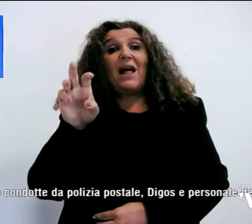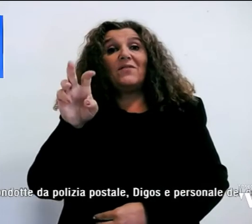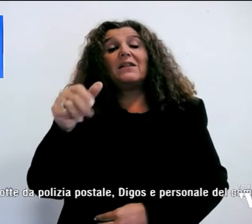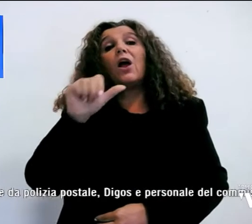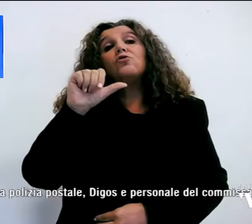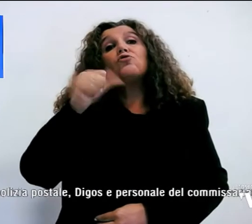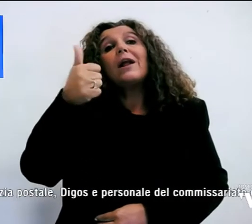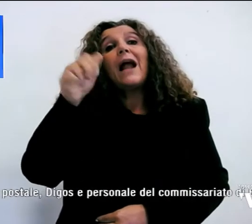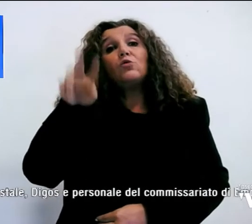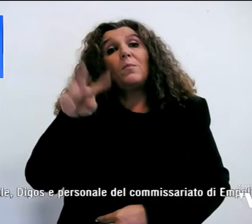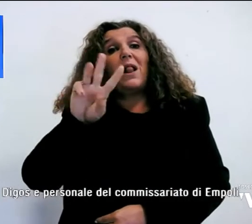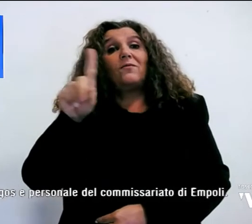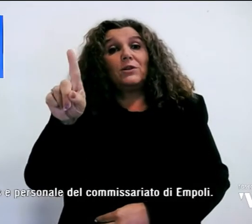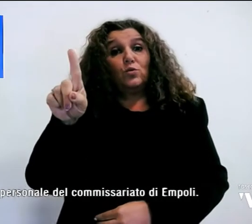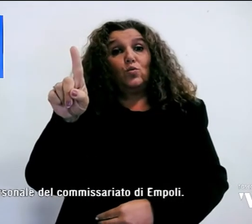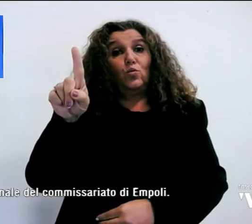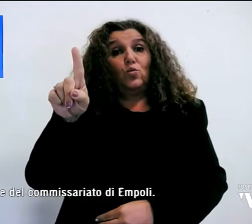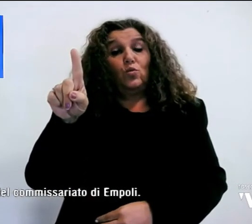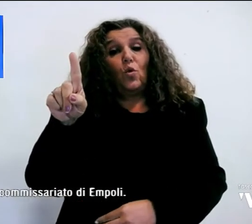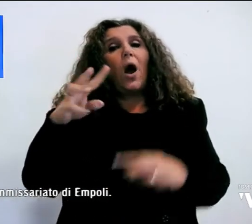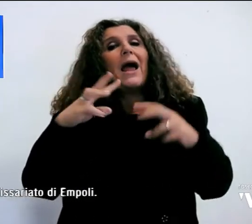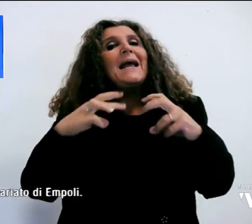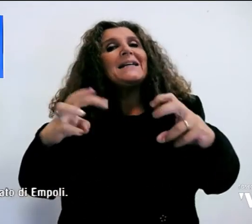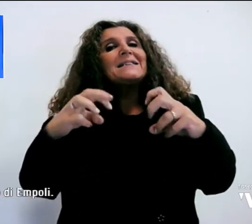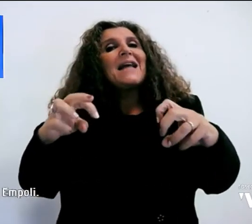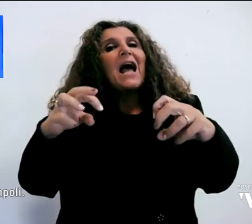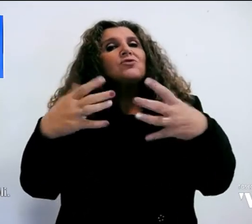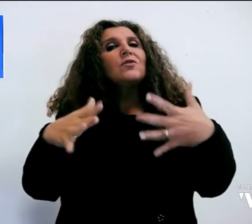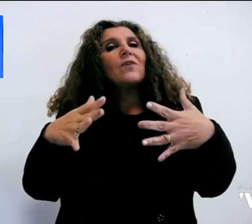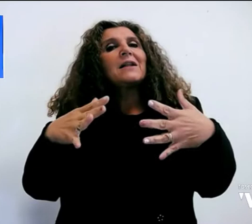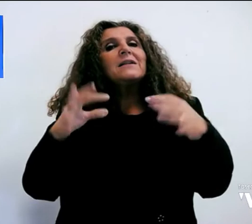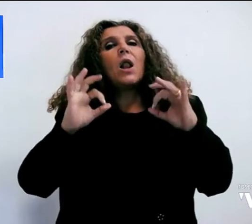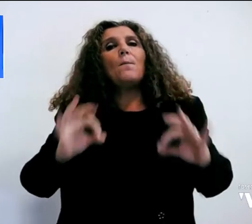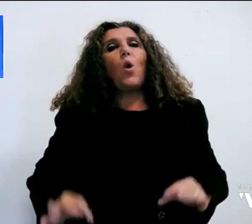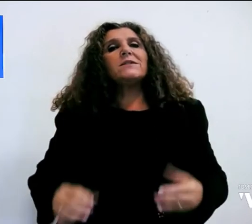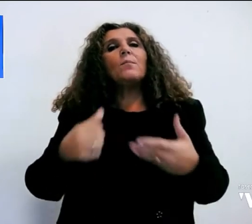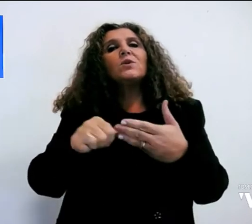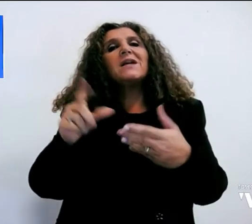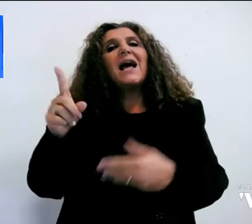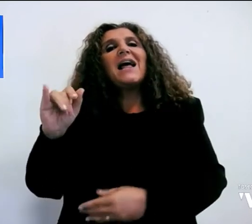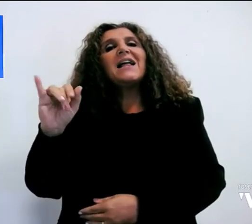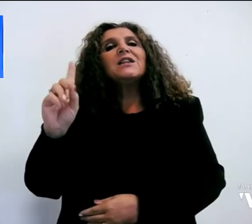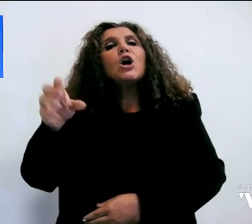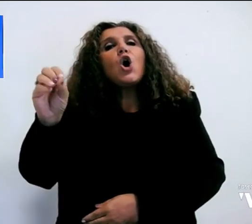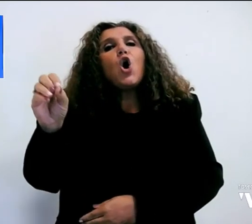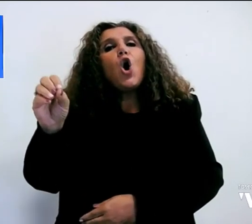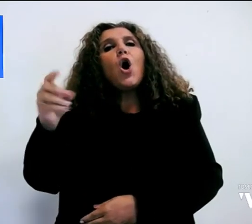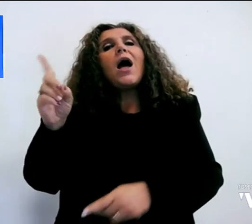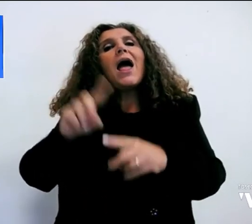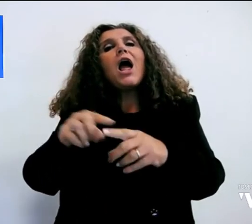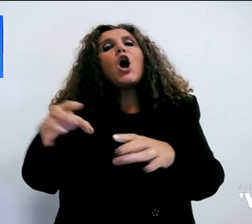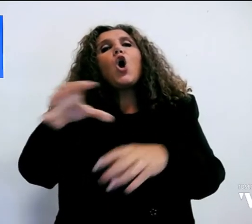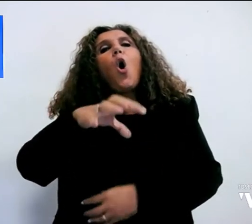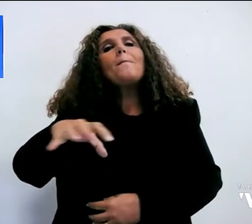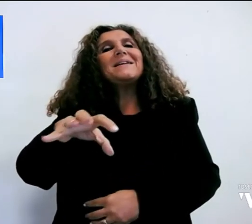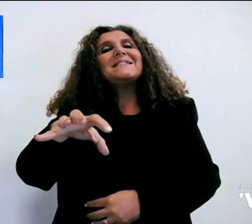Le indagini sono condotte dalla Polizia Postale, Digo e personale del Commissariato di